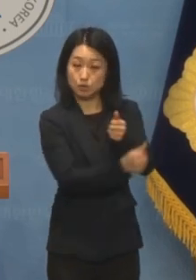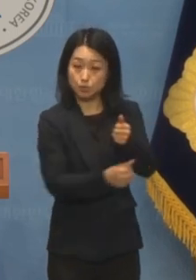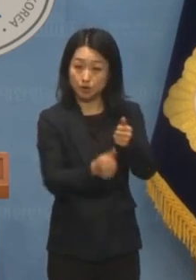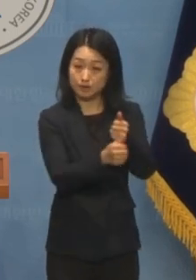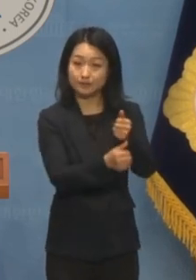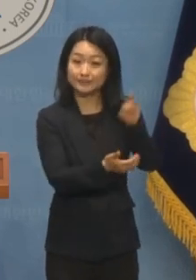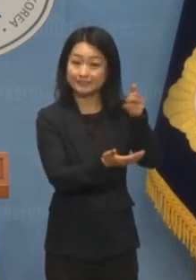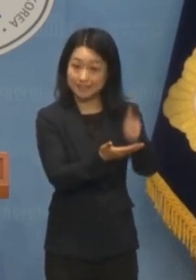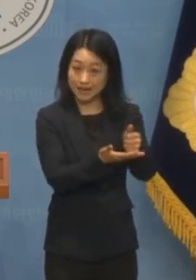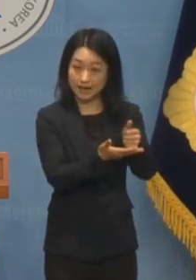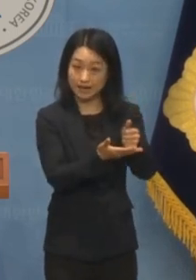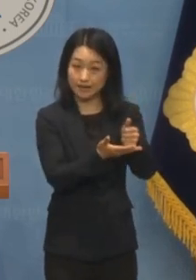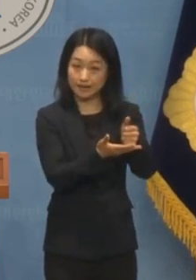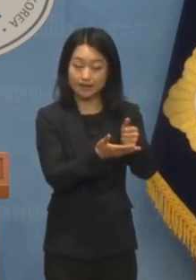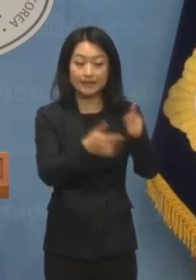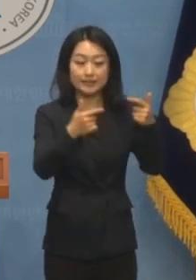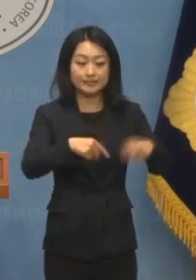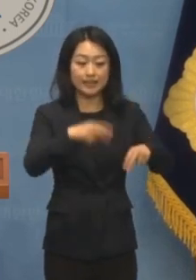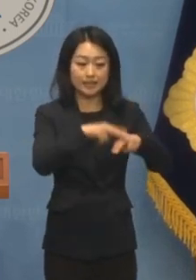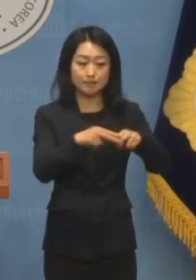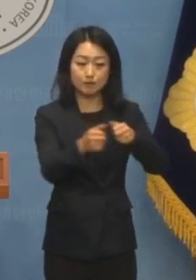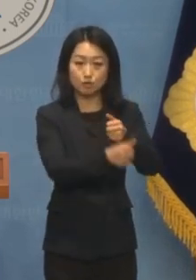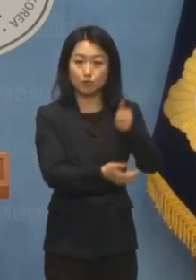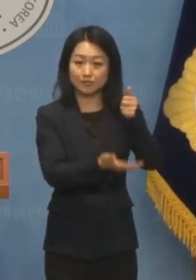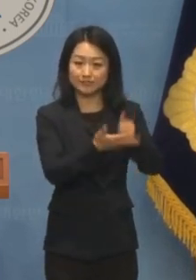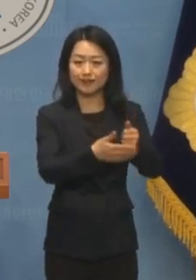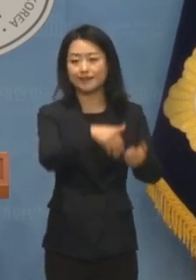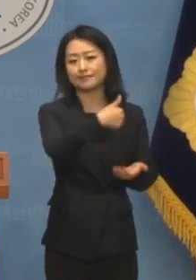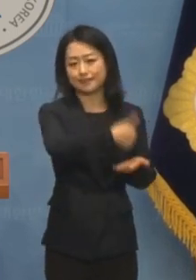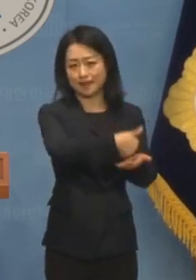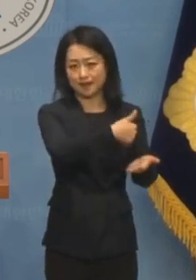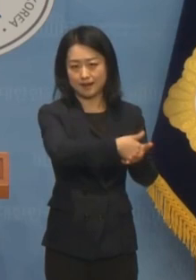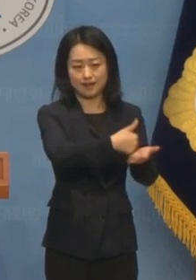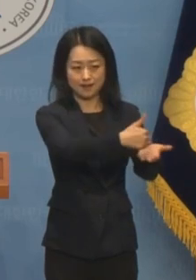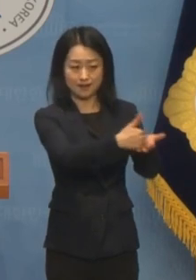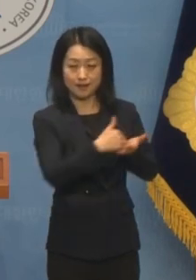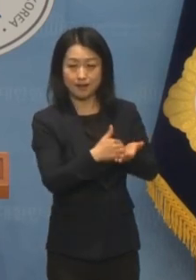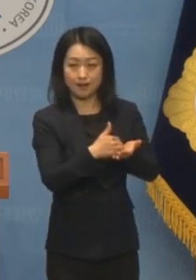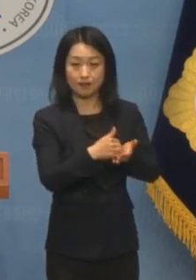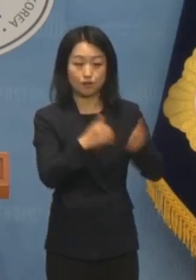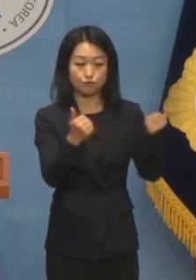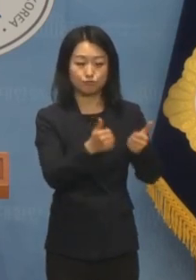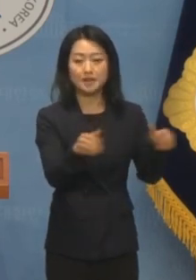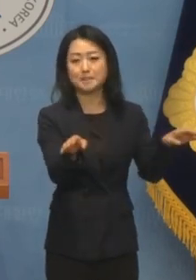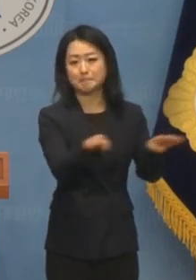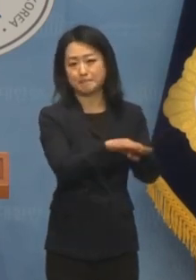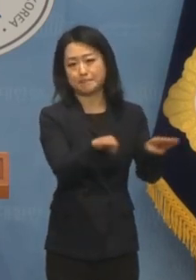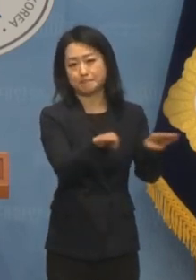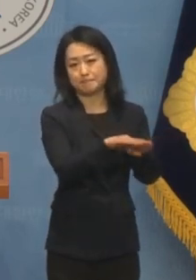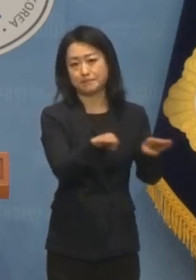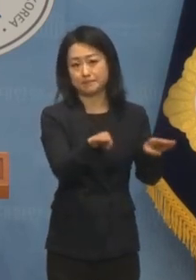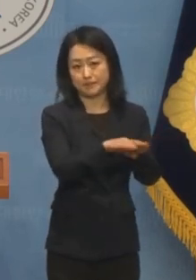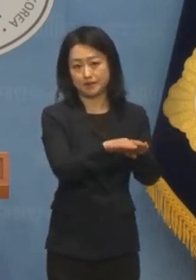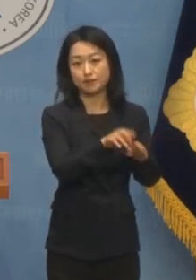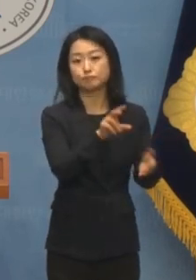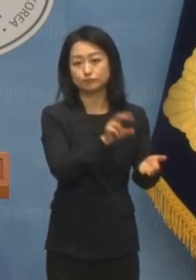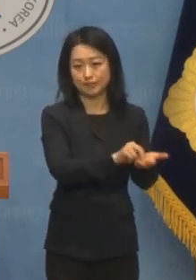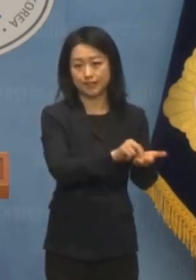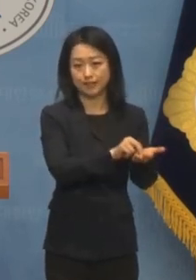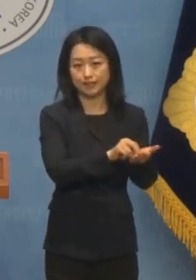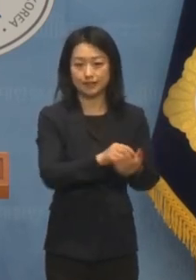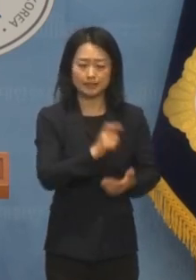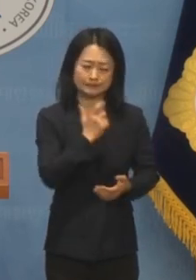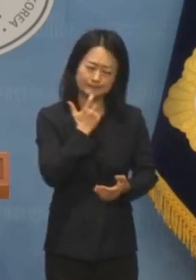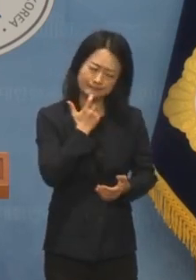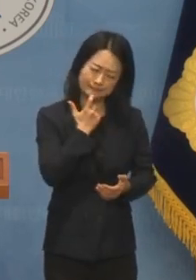위원장 등 특정 상임위원장 자리를 달라고 국회를 보이콧할 때가 아닙니다. 때를